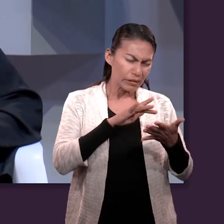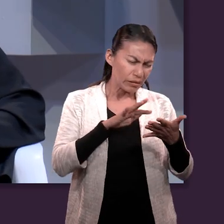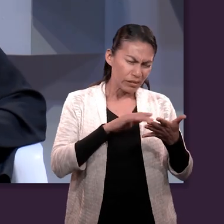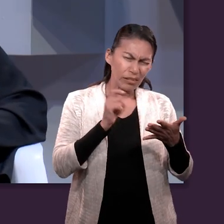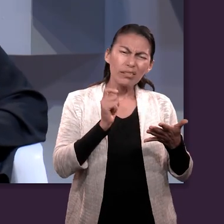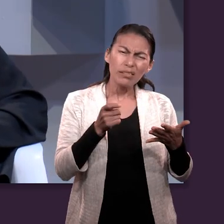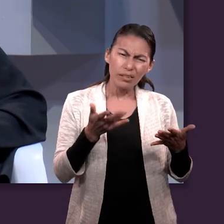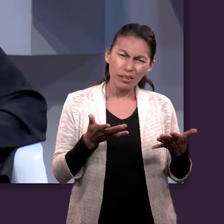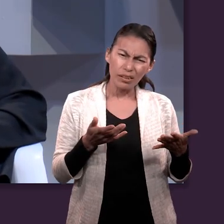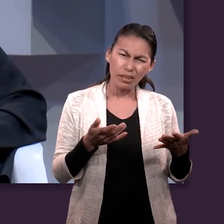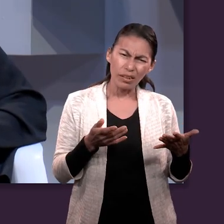crisol?